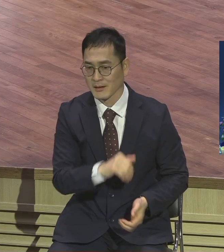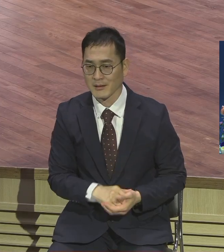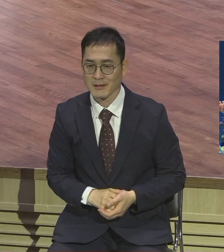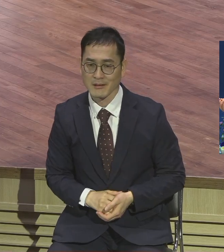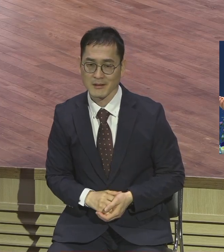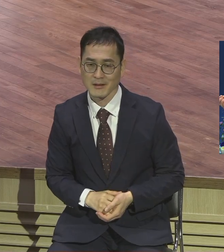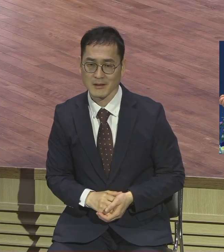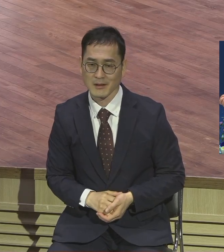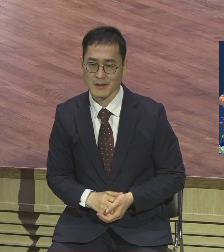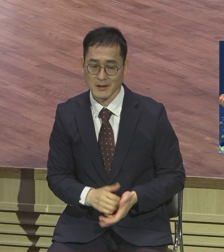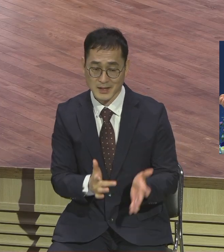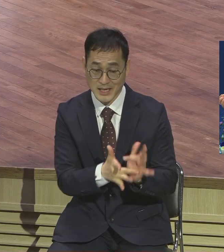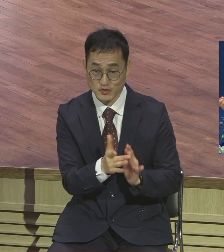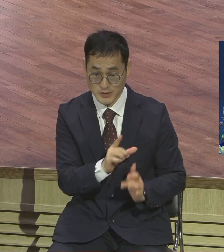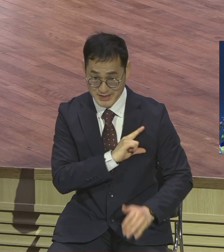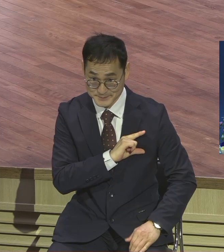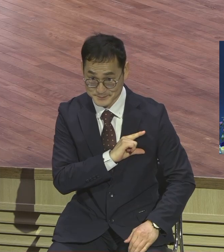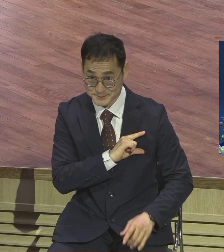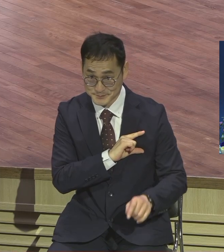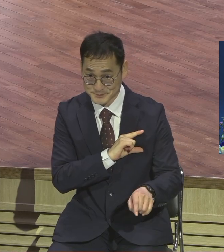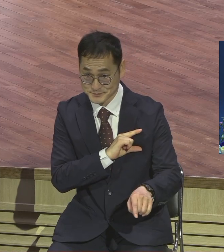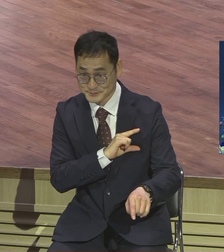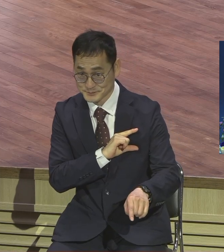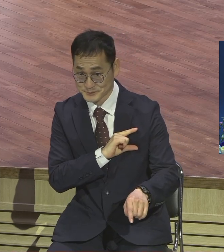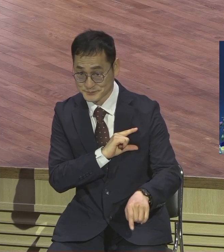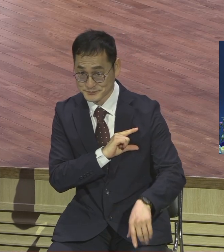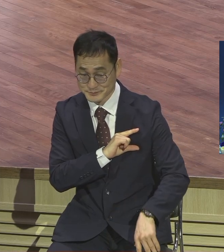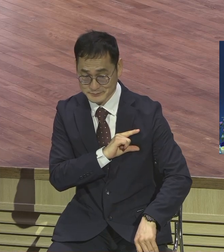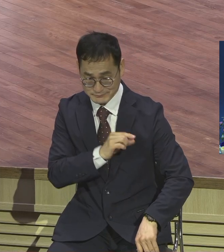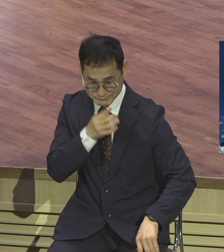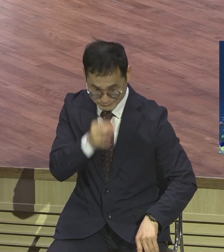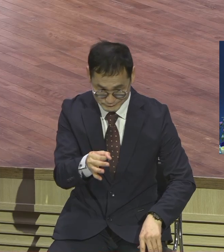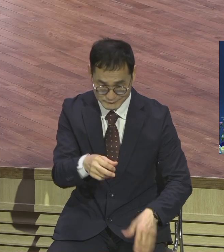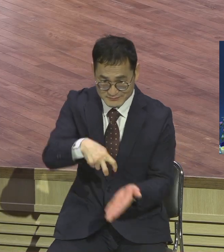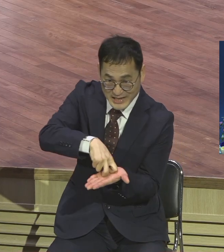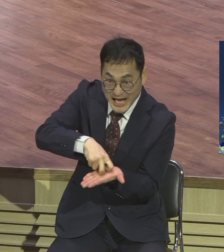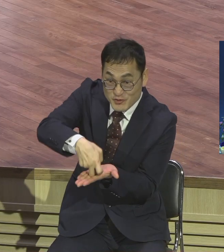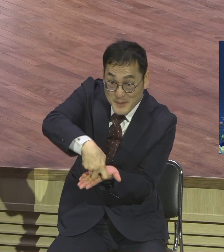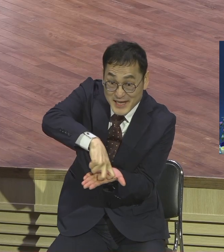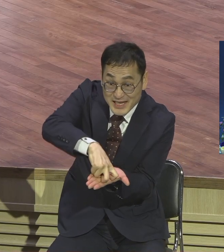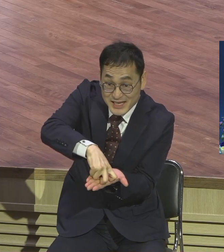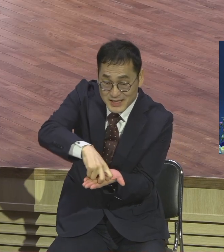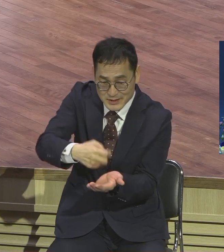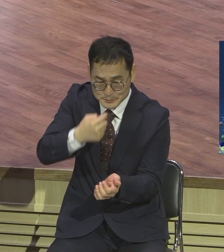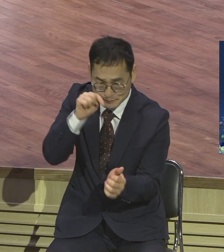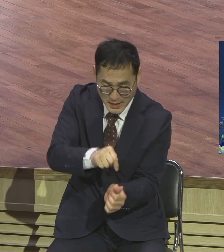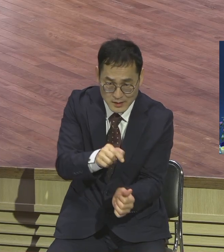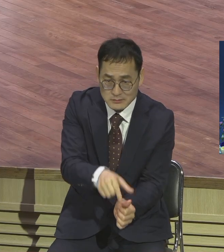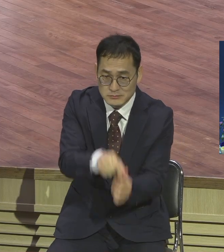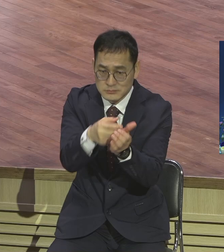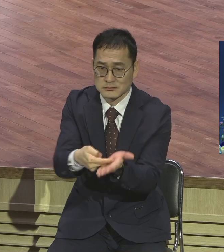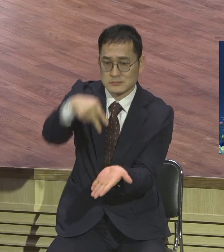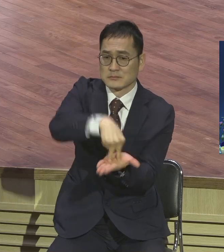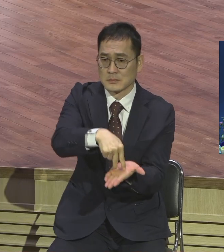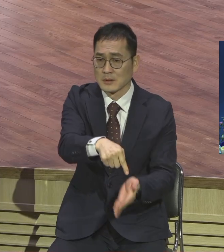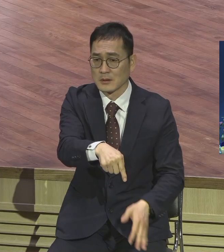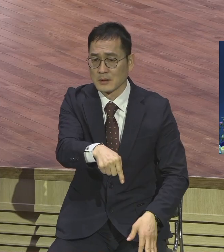앉으면 일어났다고 딱 정의 세워놓으니까 할 말이 없잖아요 예수가 그리스도라고 말하지 마라고 성도 여러분